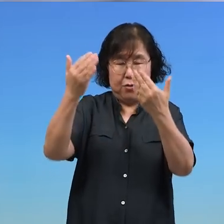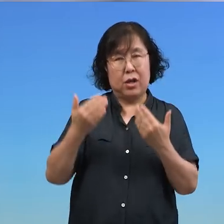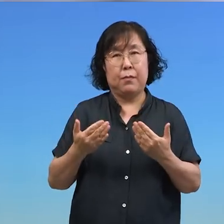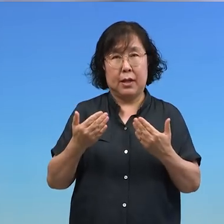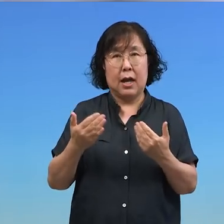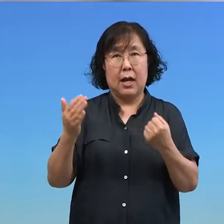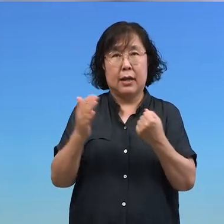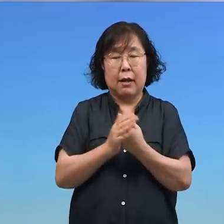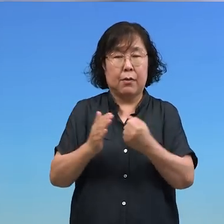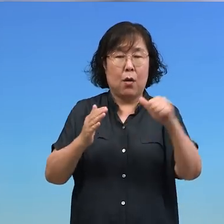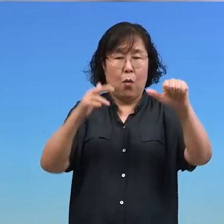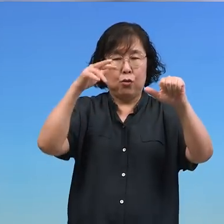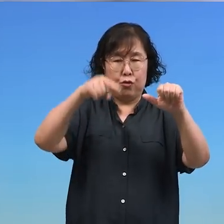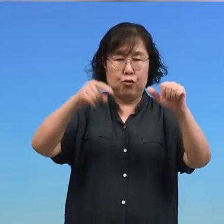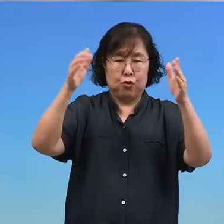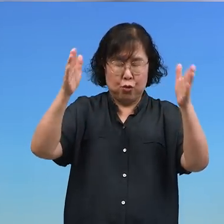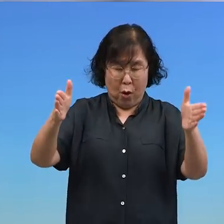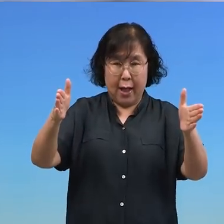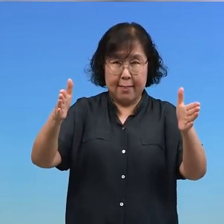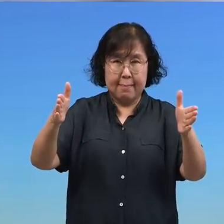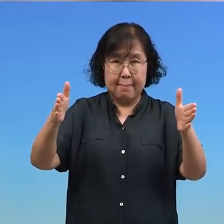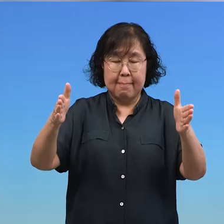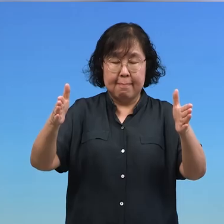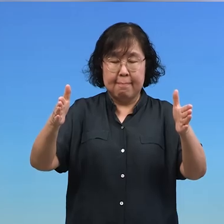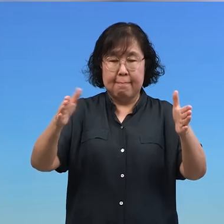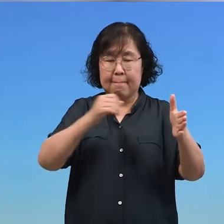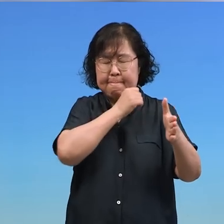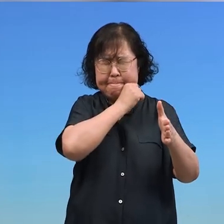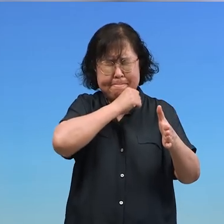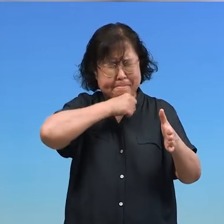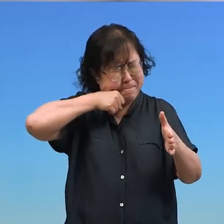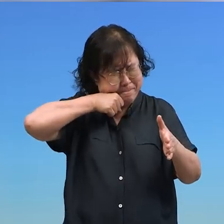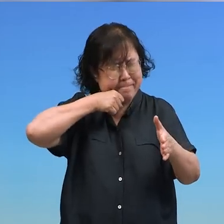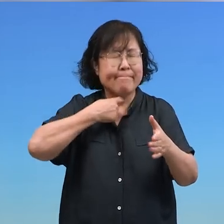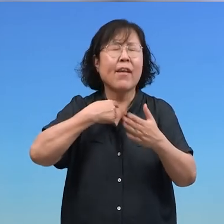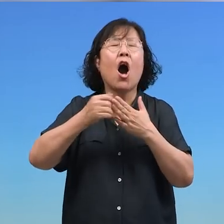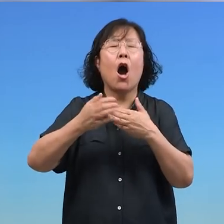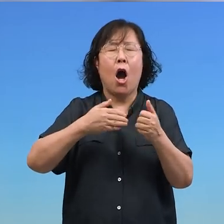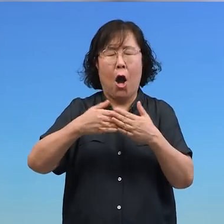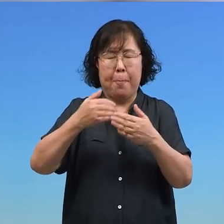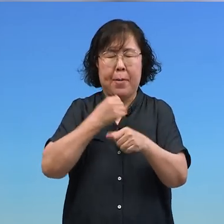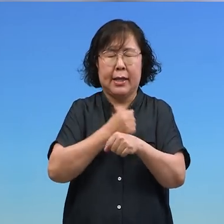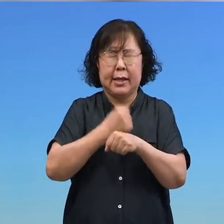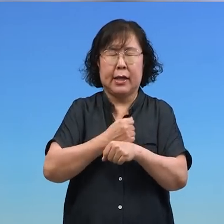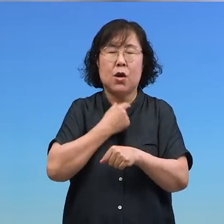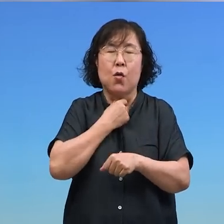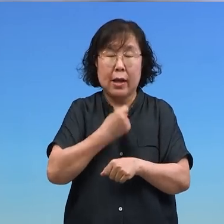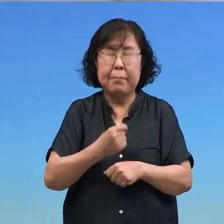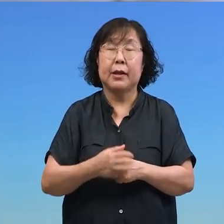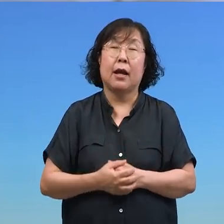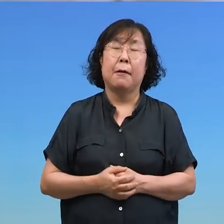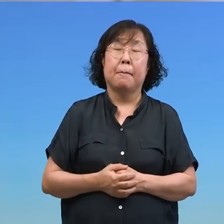동안에 이번 주부터 맛보고 누리게 되시기를 바랍니다 다시 강조합니다